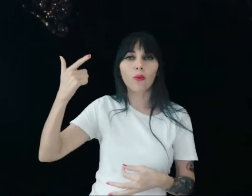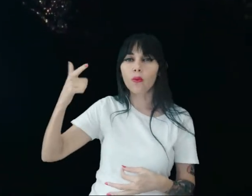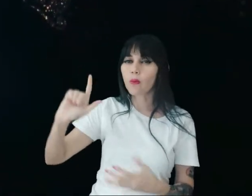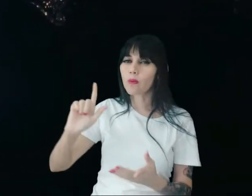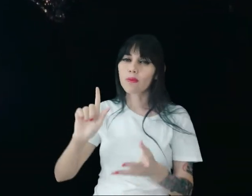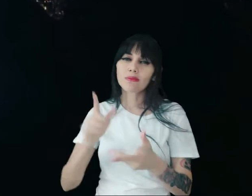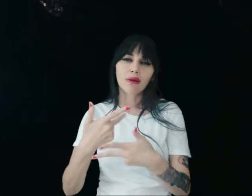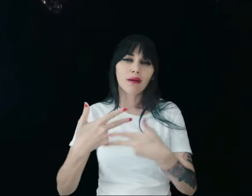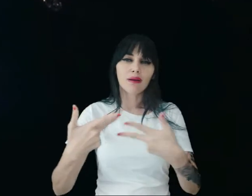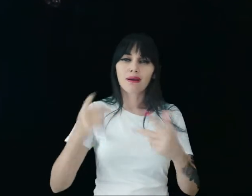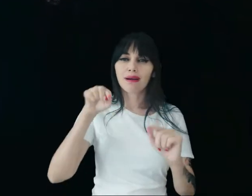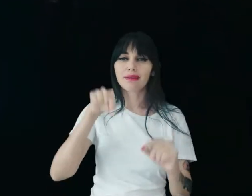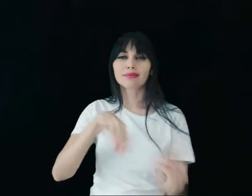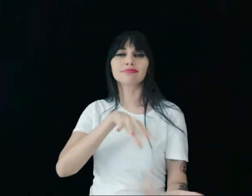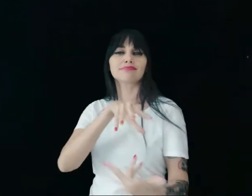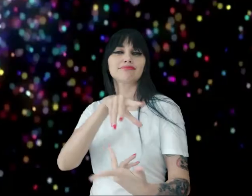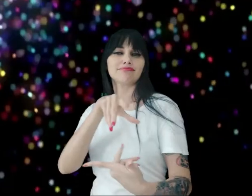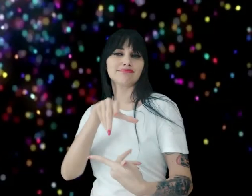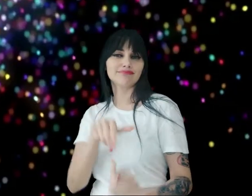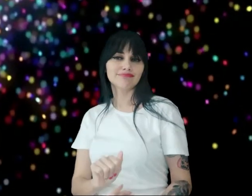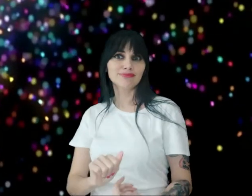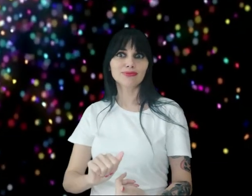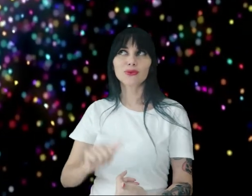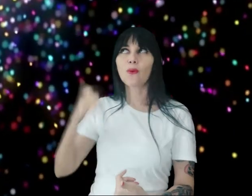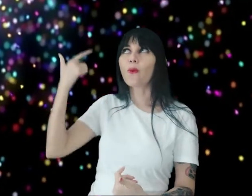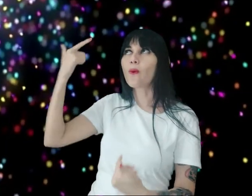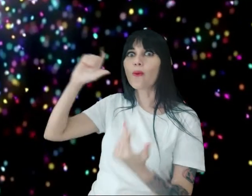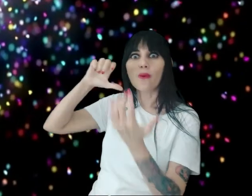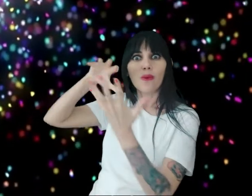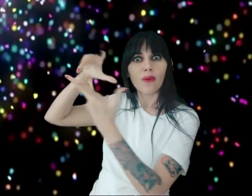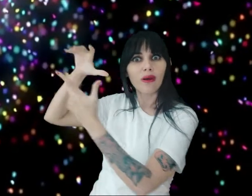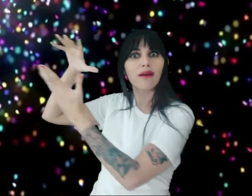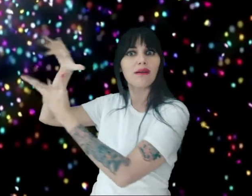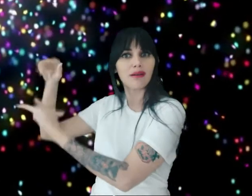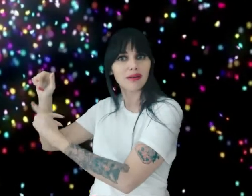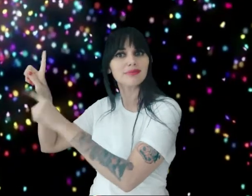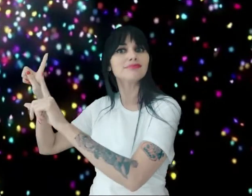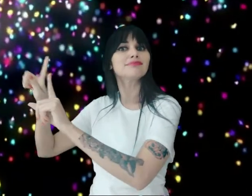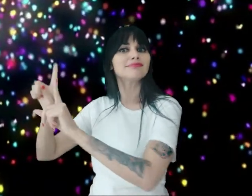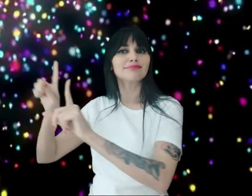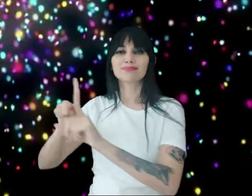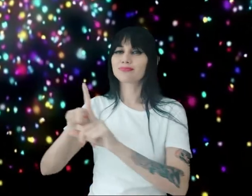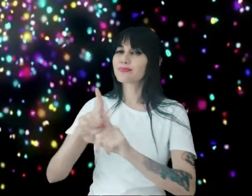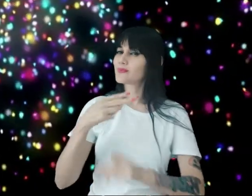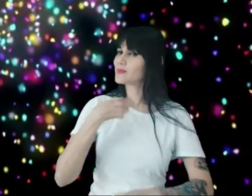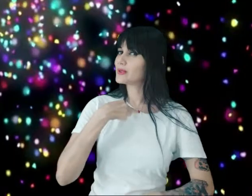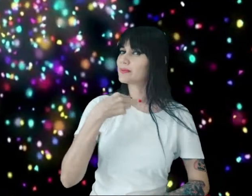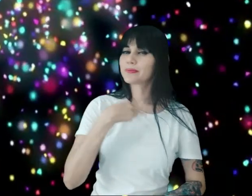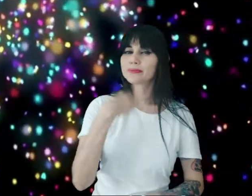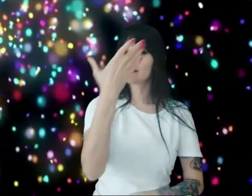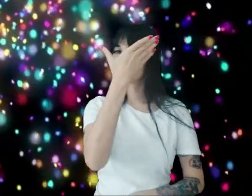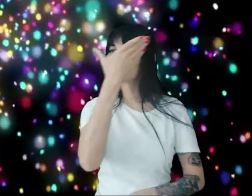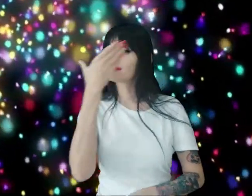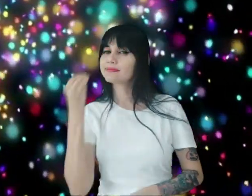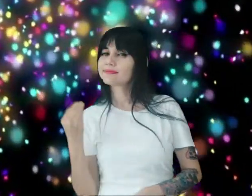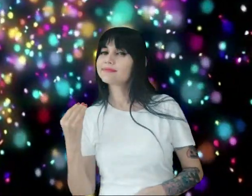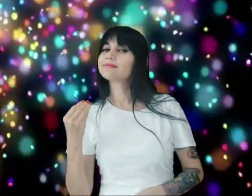aqui na Terra Ou até em outros mundos Não esqueçamos De que foi o próprio